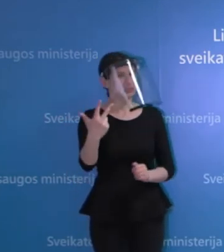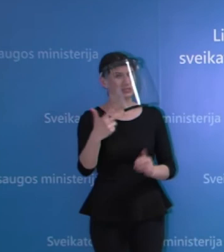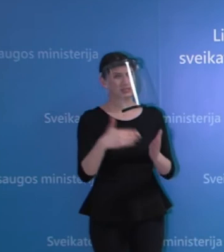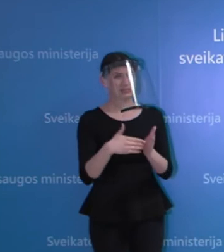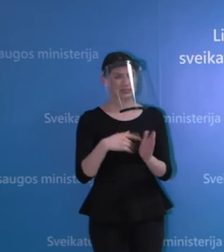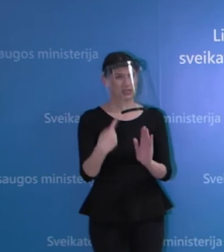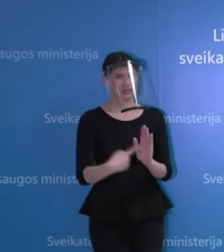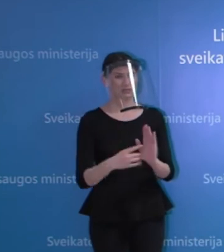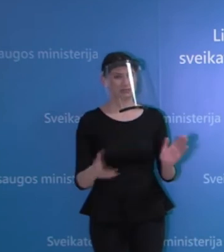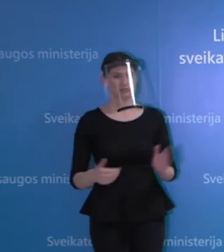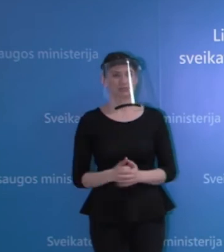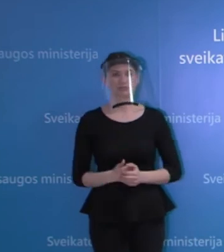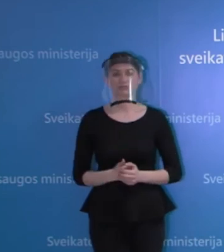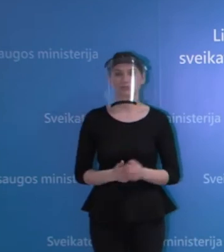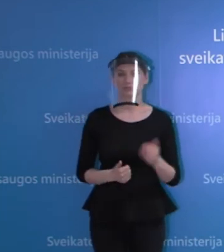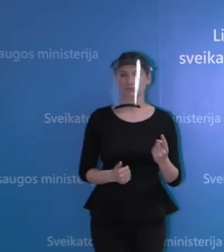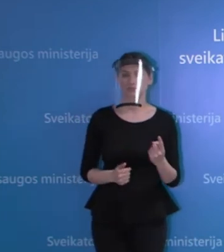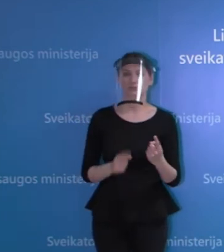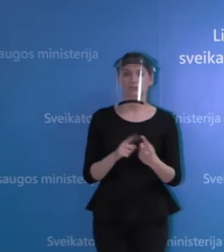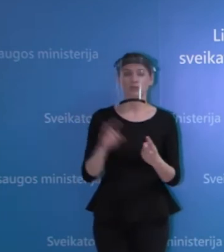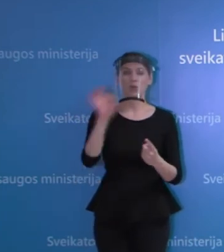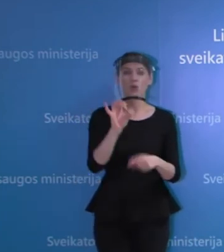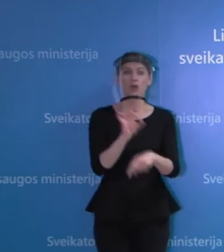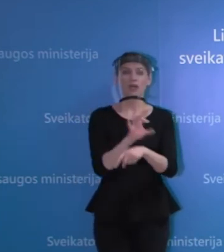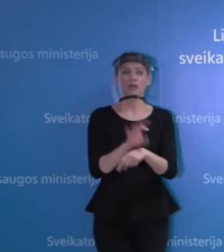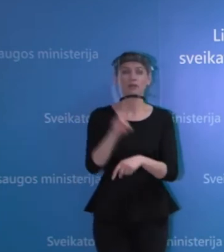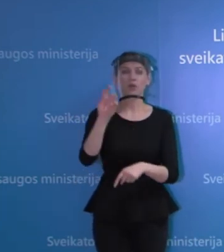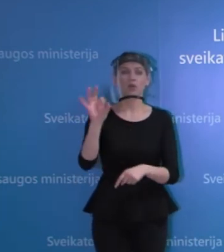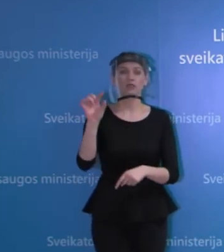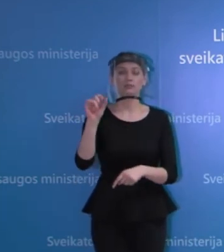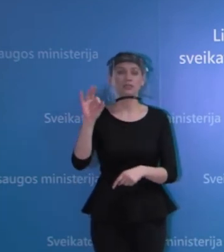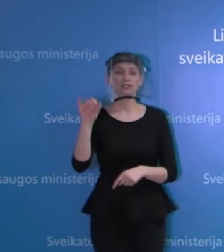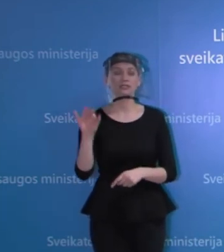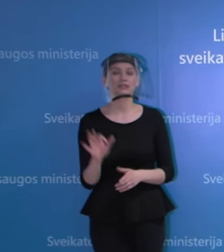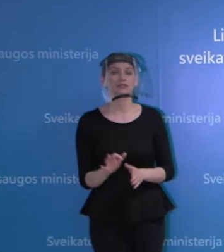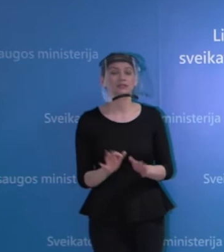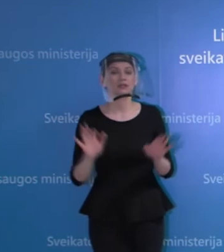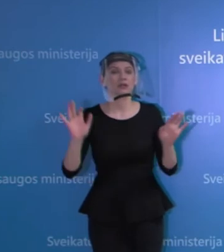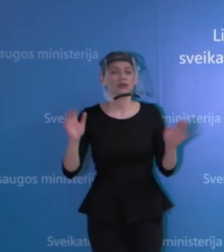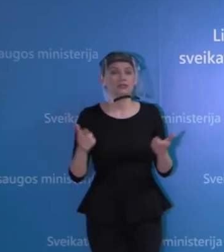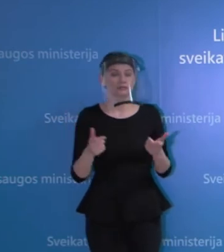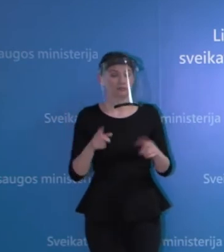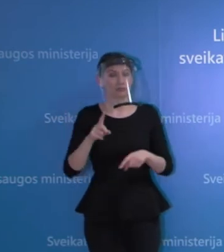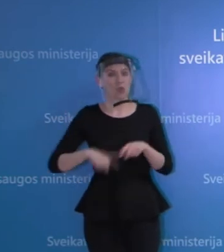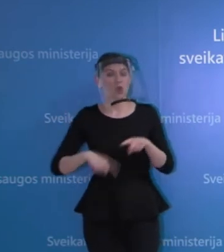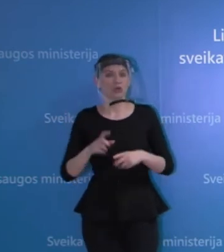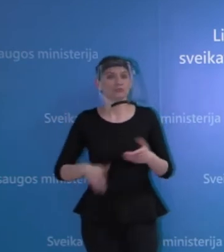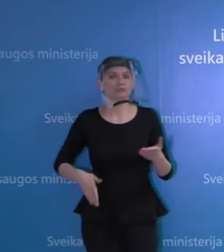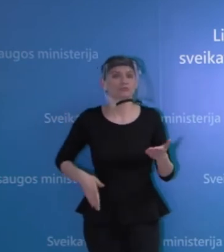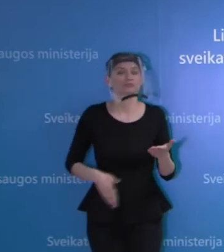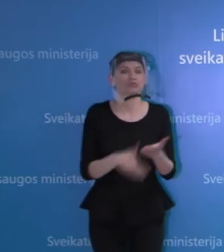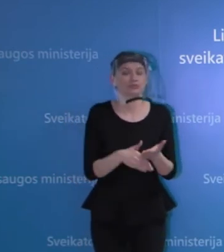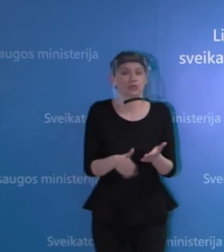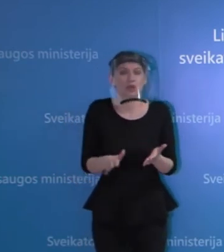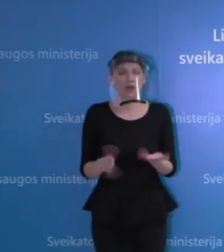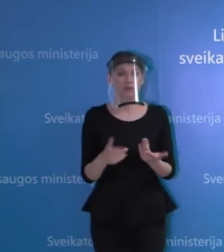klausimai. Gerai, tai pirmas klausimas dėl Klaipėdos hospiso. Kokios pagalbos imsi savaldžia, būtent dėl hospiso, mat kol